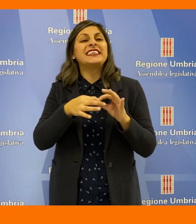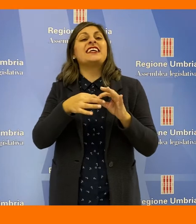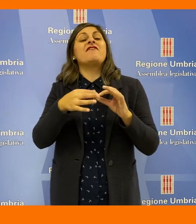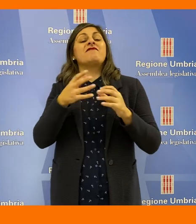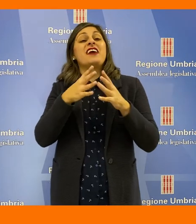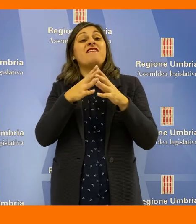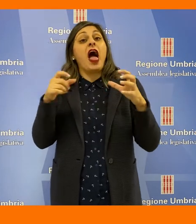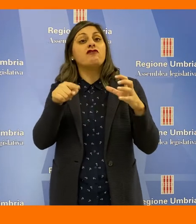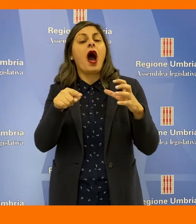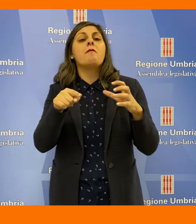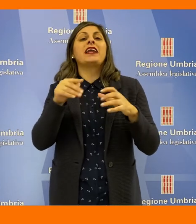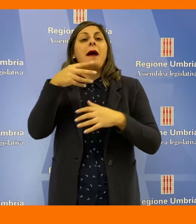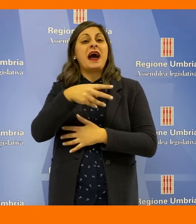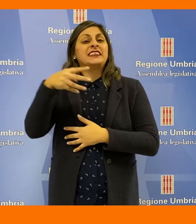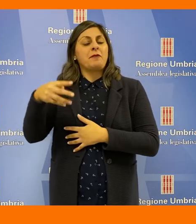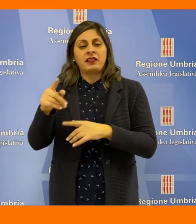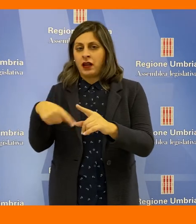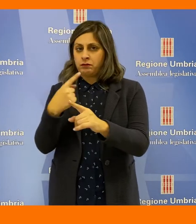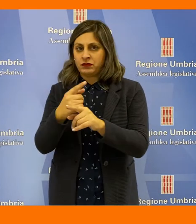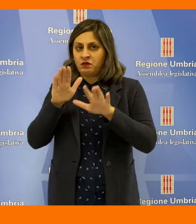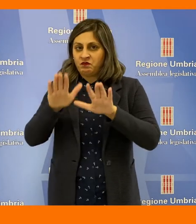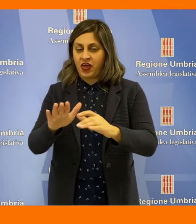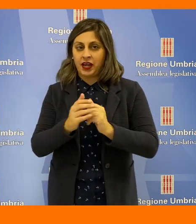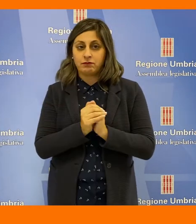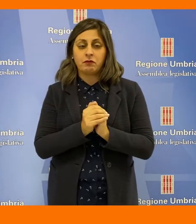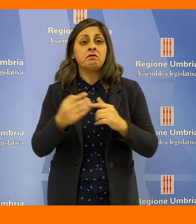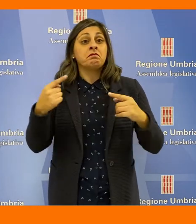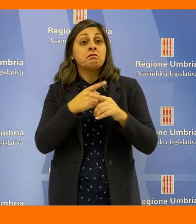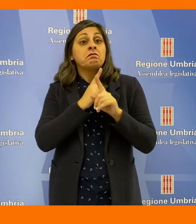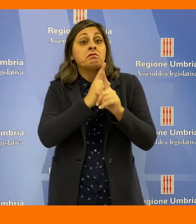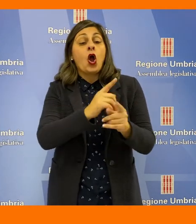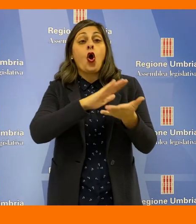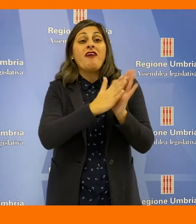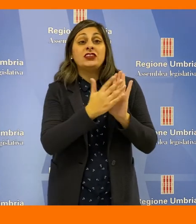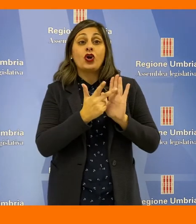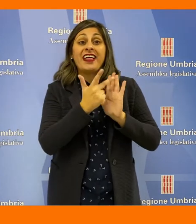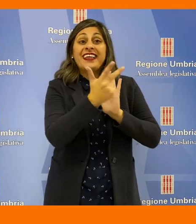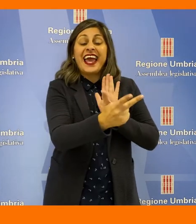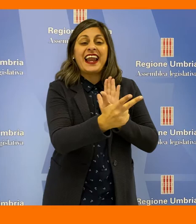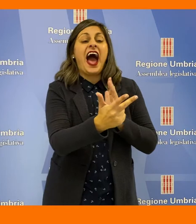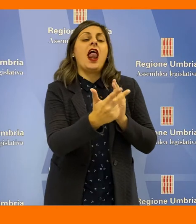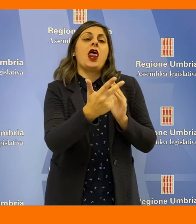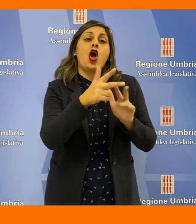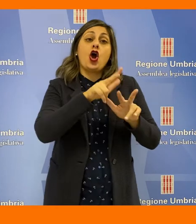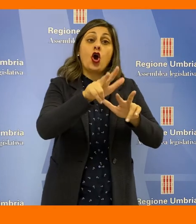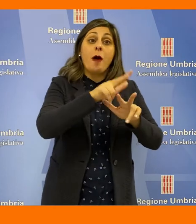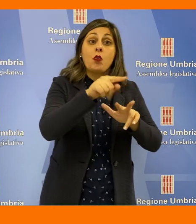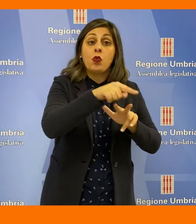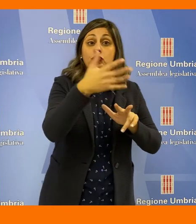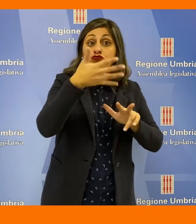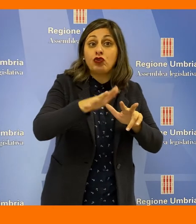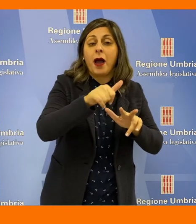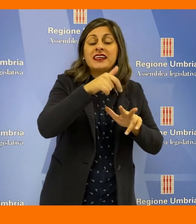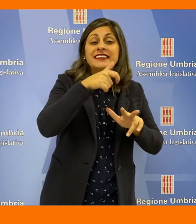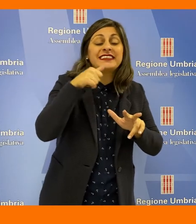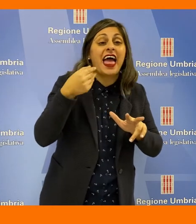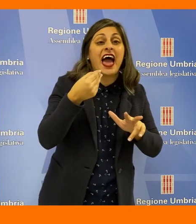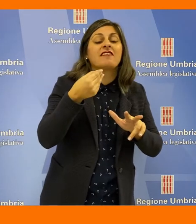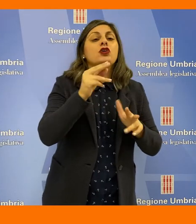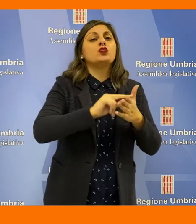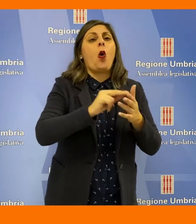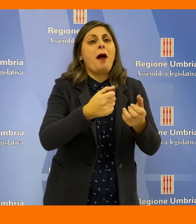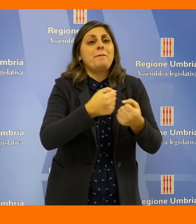istituti comprensivi di Valfabbrica e Massamartana, sulla base della Convenzione Triennale con le amministrazioni comunali per il